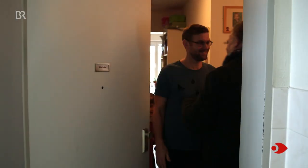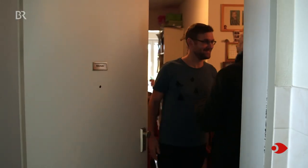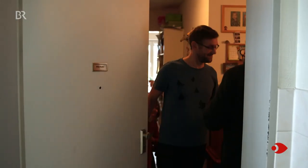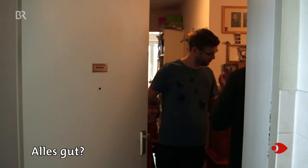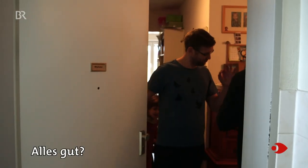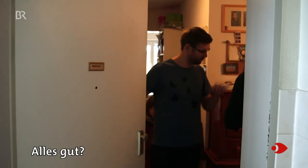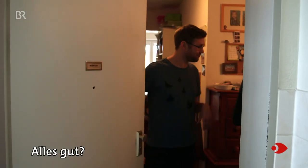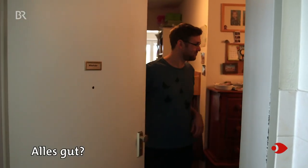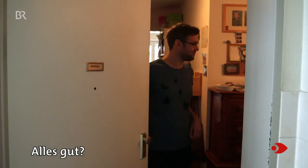Alles gut?